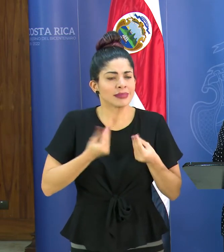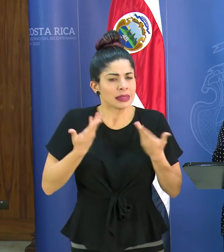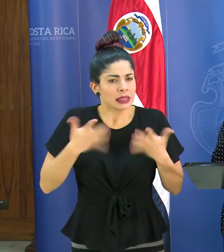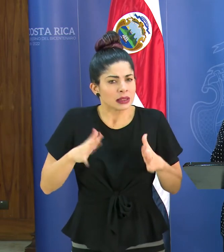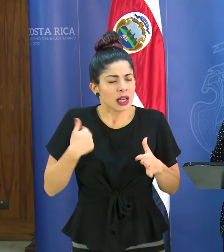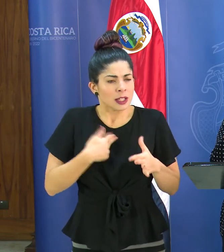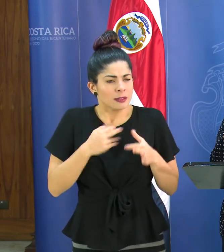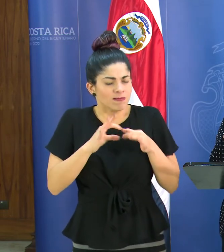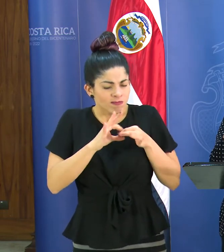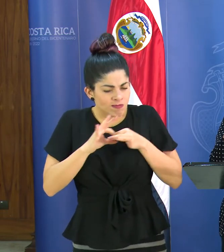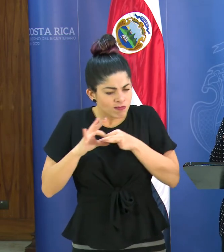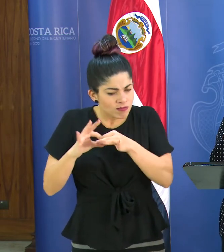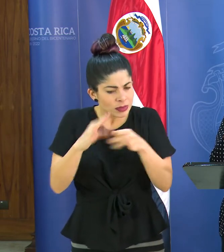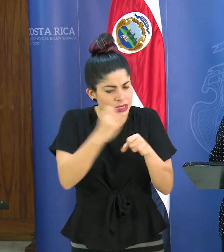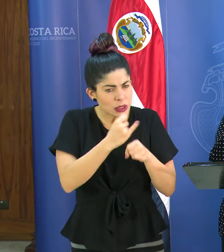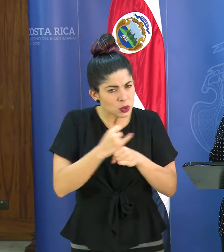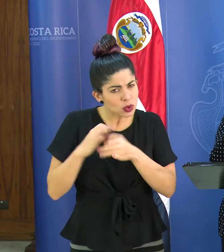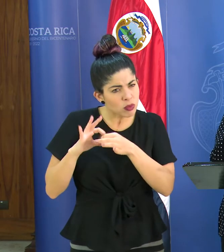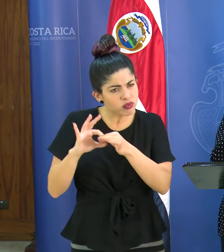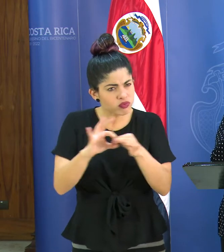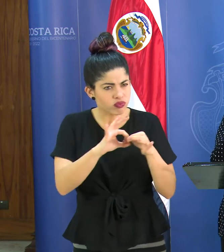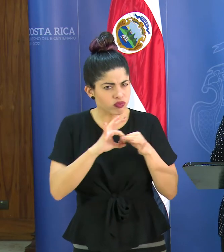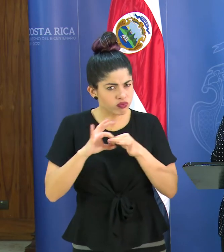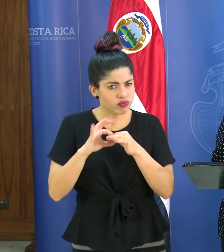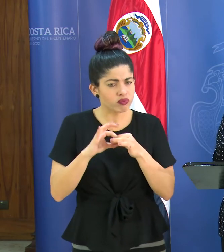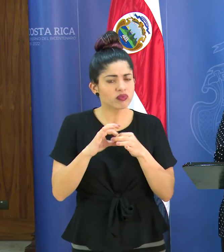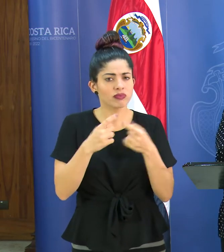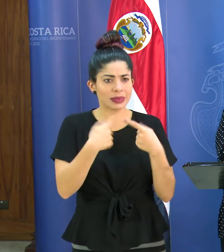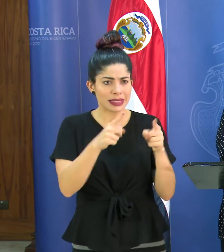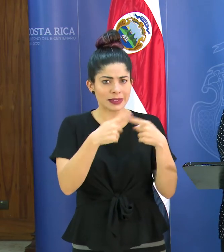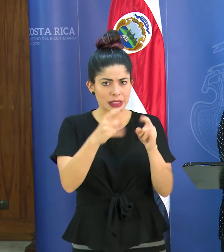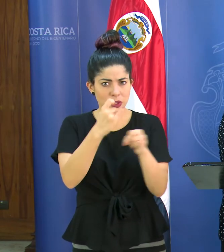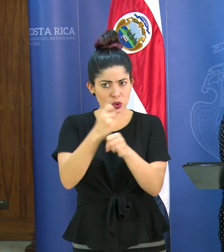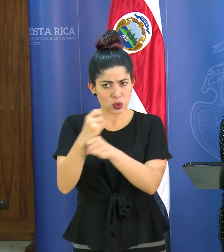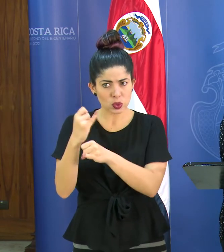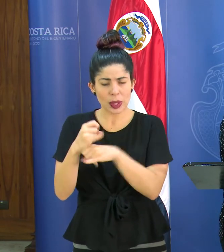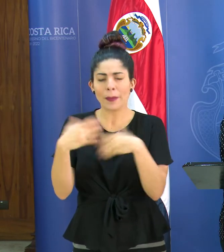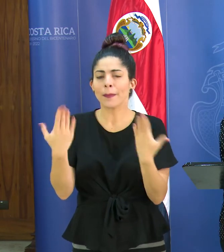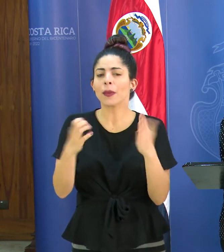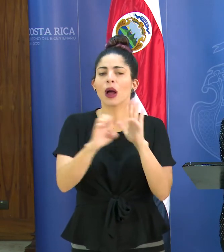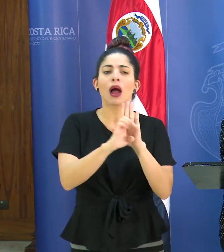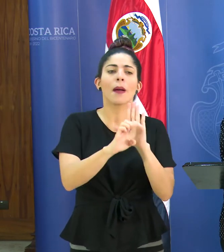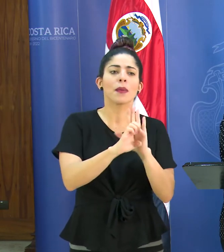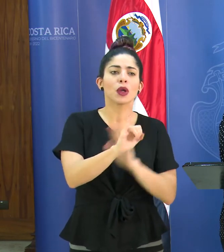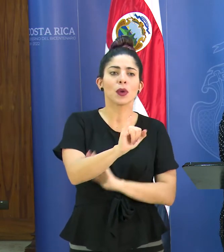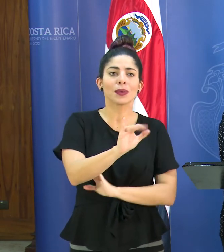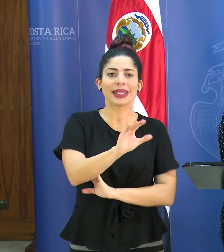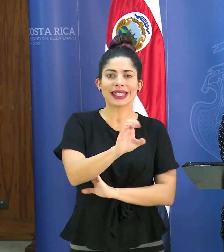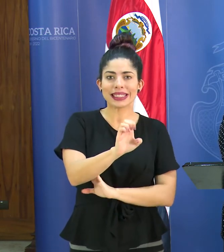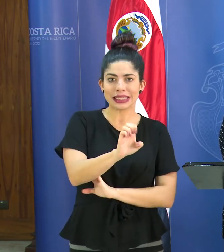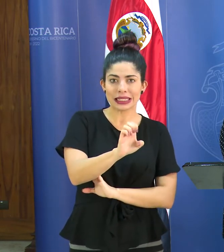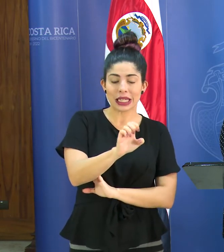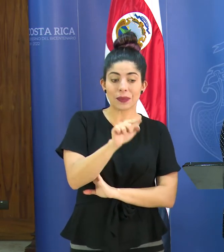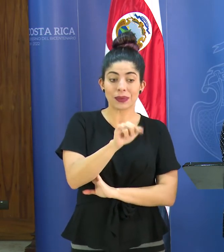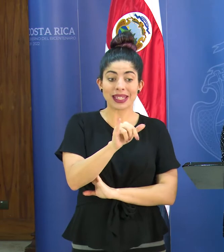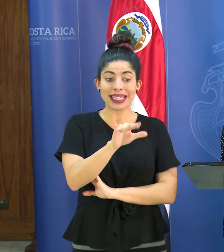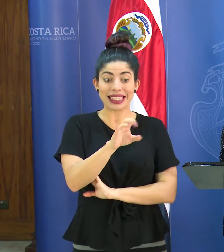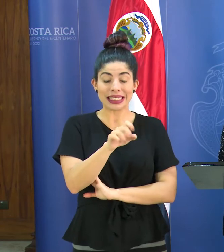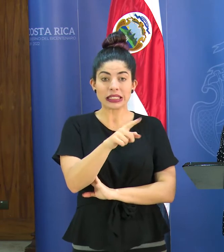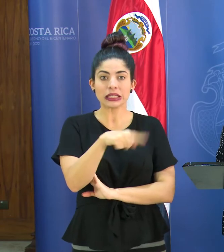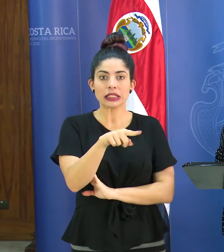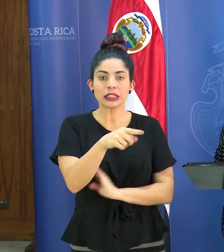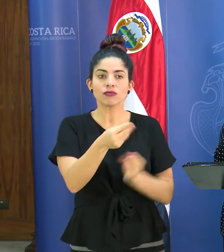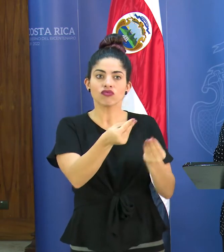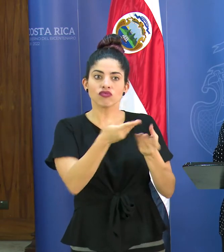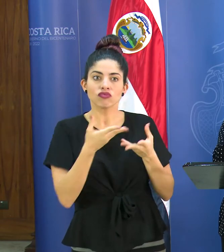coordinación interinstitucional con diversas instituciones como por ejemplo el ICE quien nos ha venido